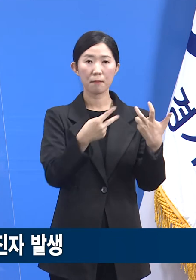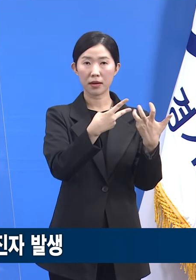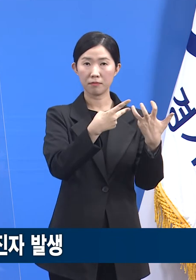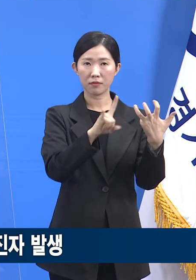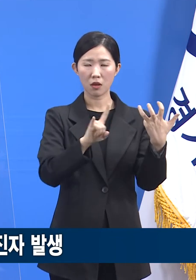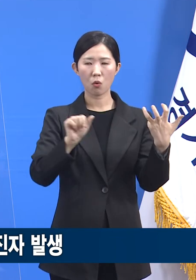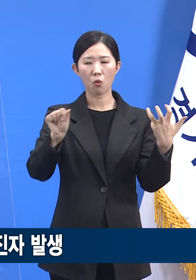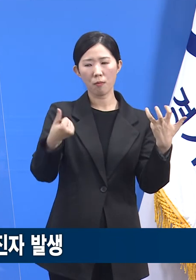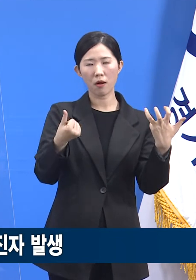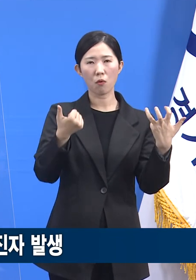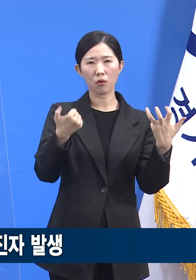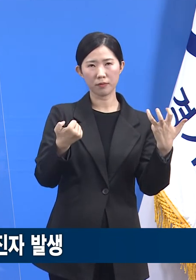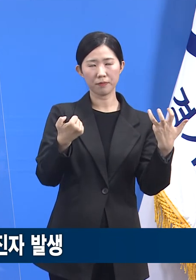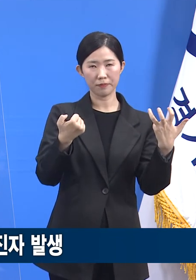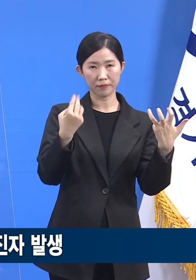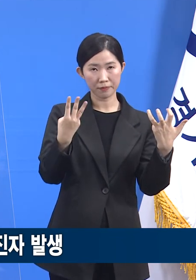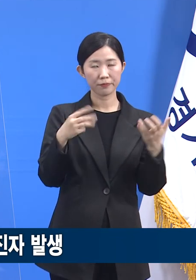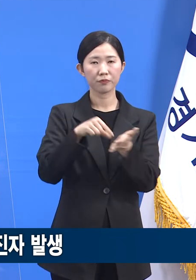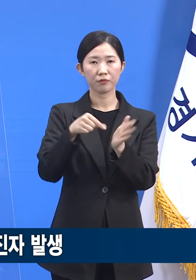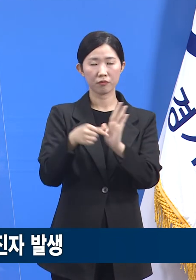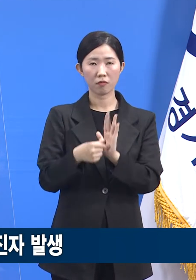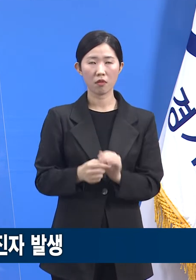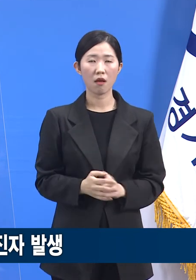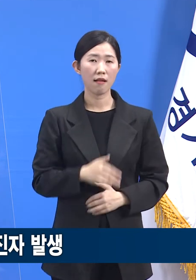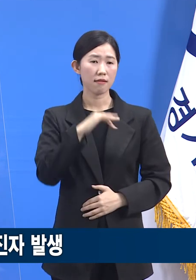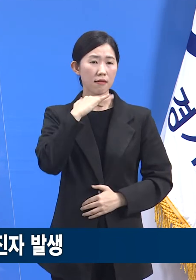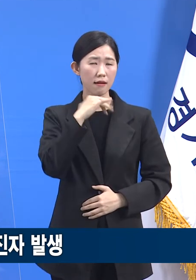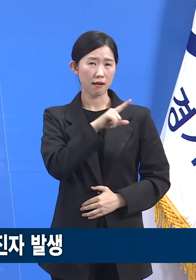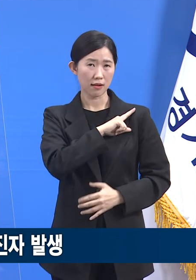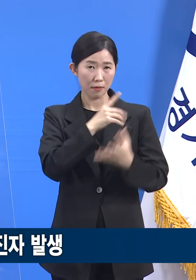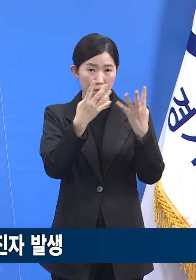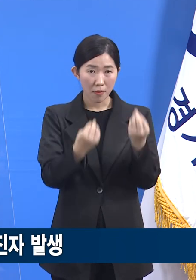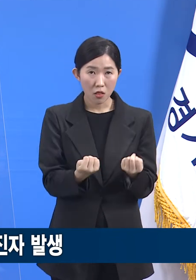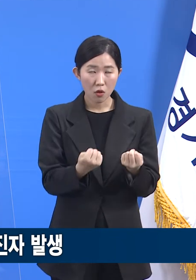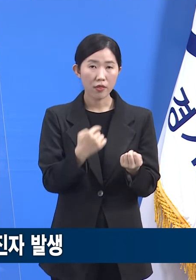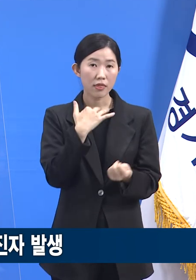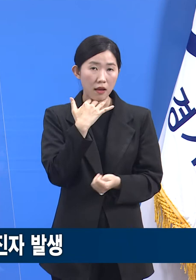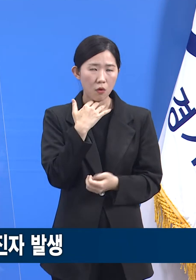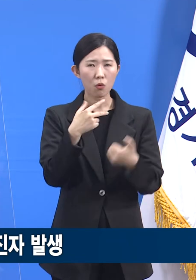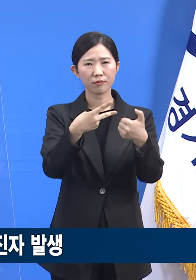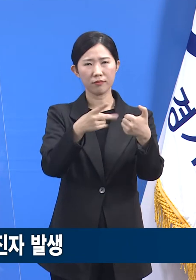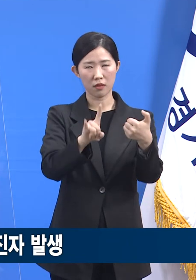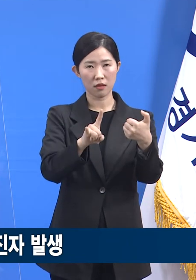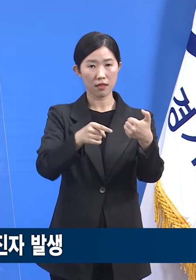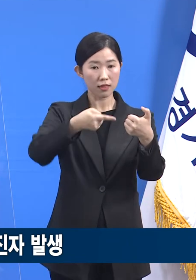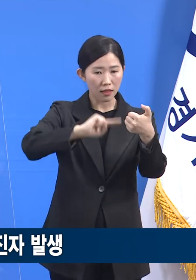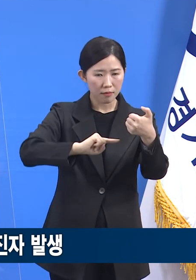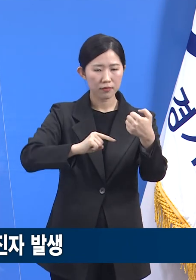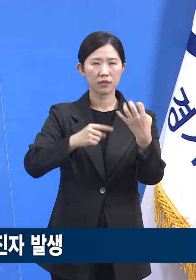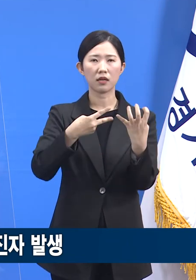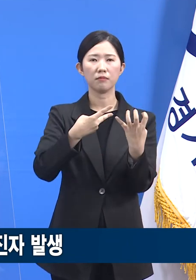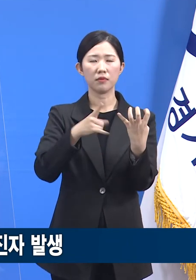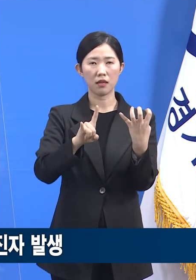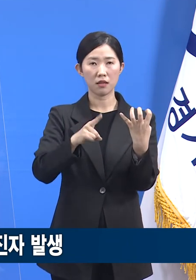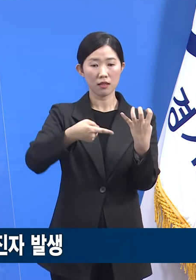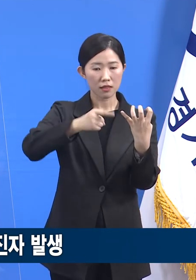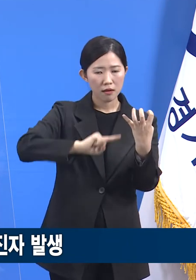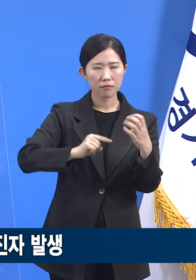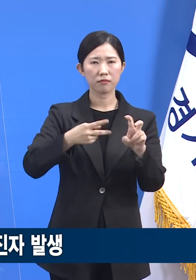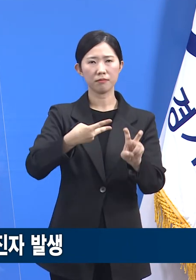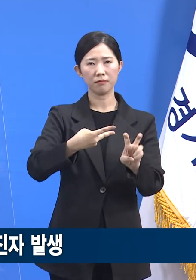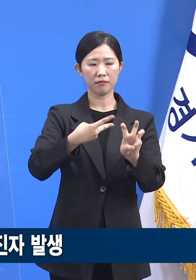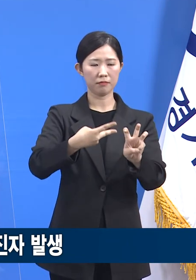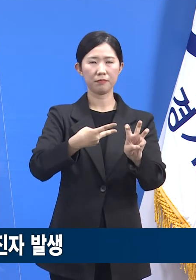가장 많은 확진자가 발생할 연령대는 50대였고 그 다음은 40대 그리고 30대 순이었습니다.